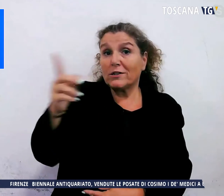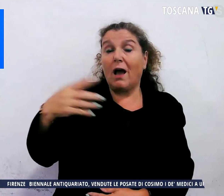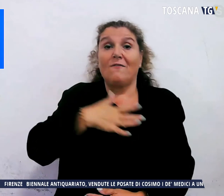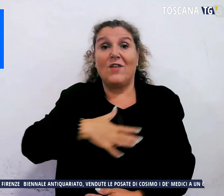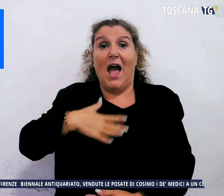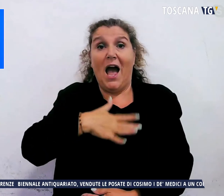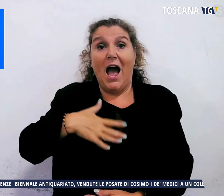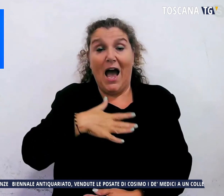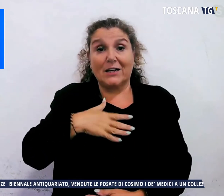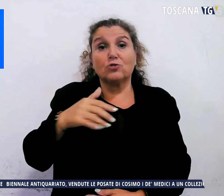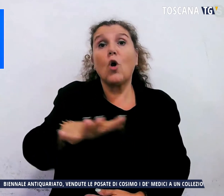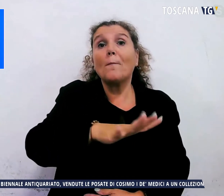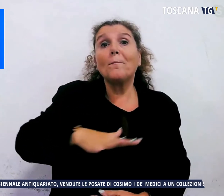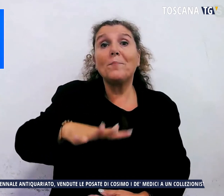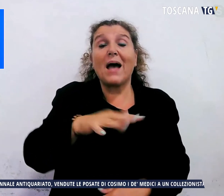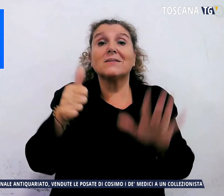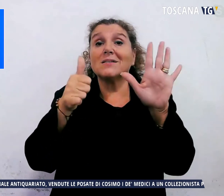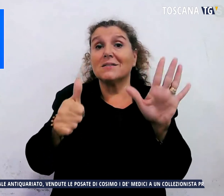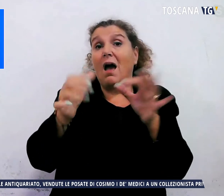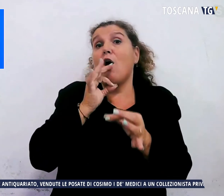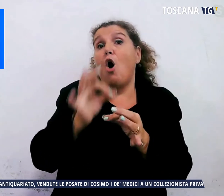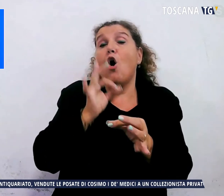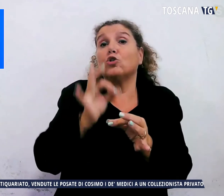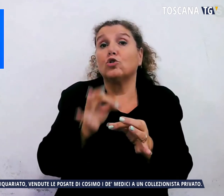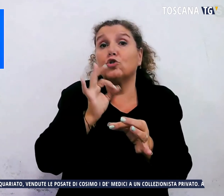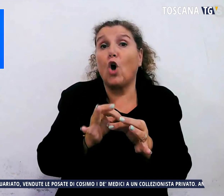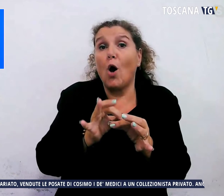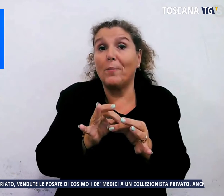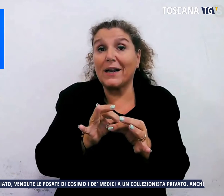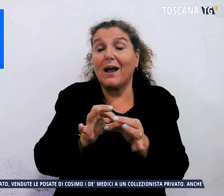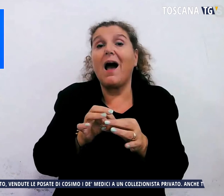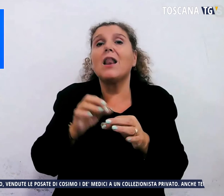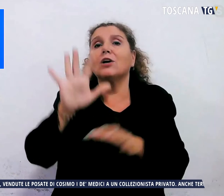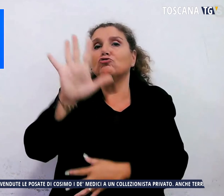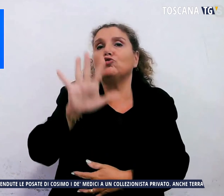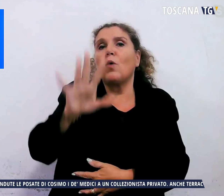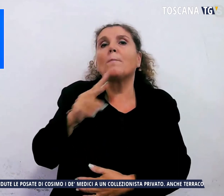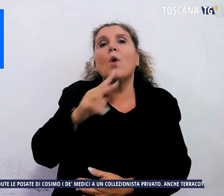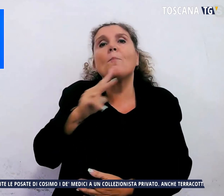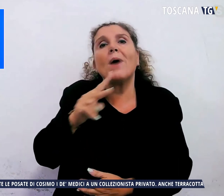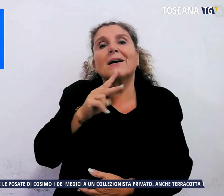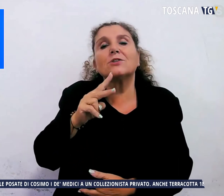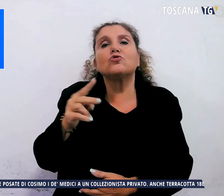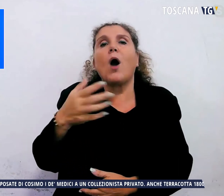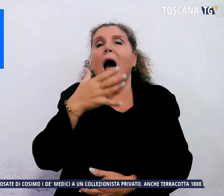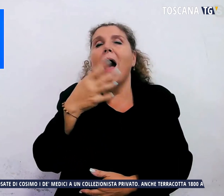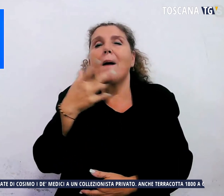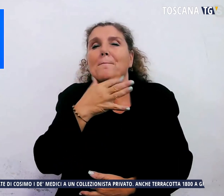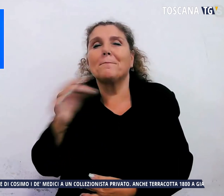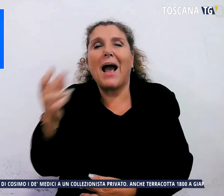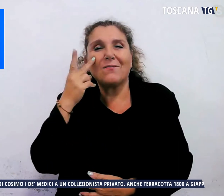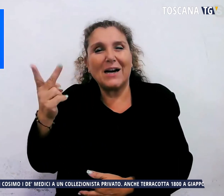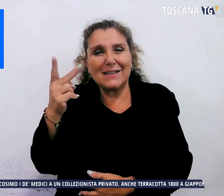piazza il 6 di ottobre alle 17 a Belvedere delle Maschere e invece l'otto